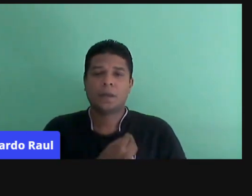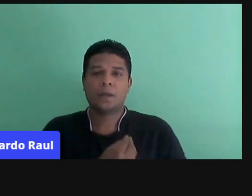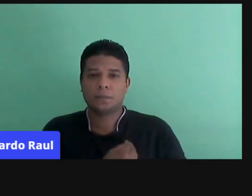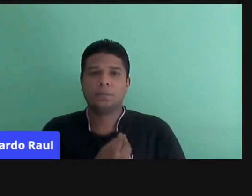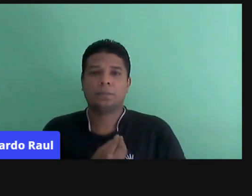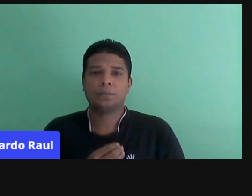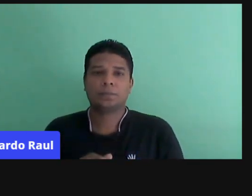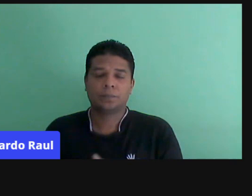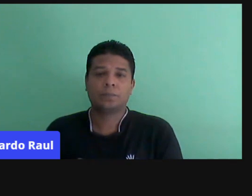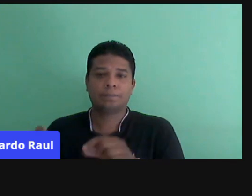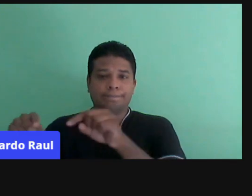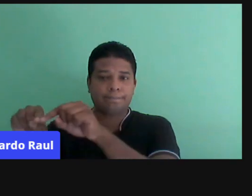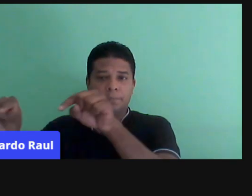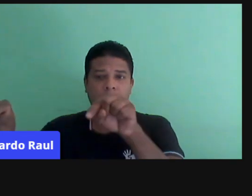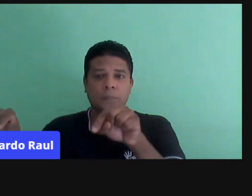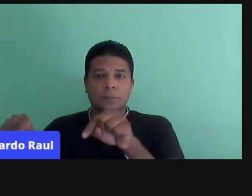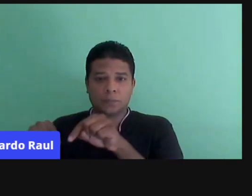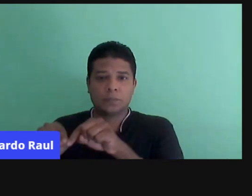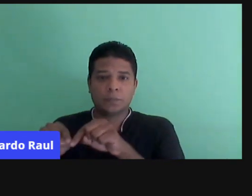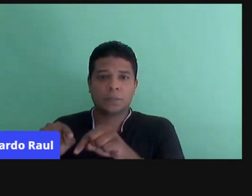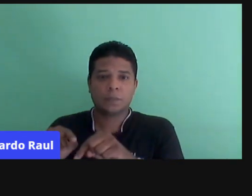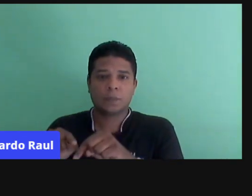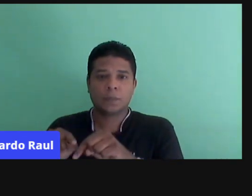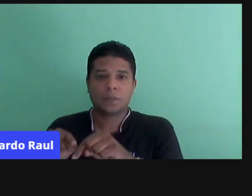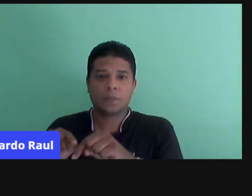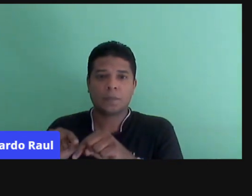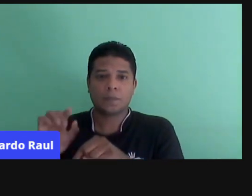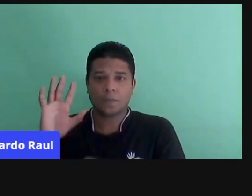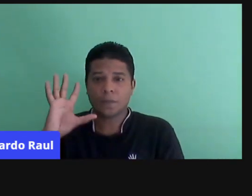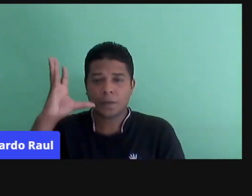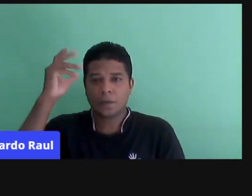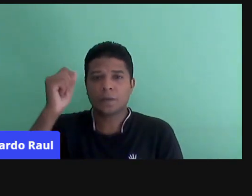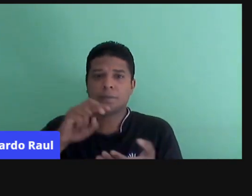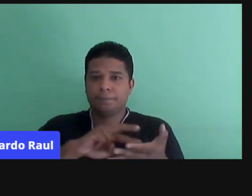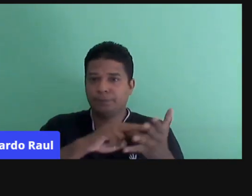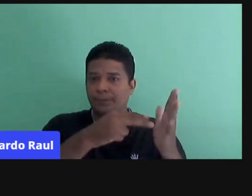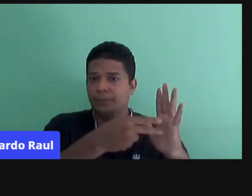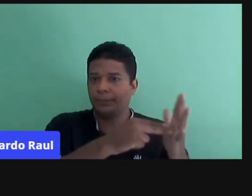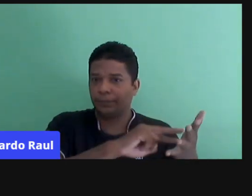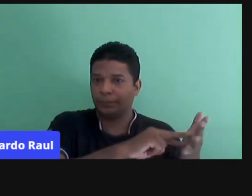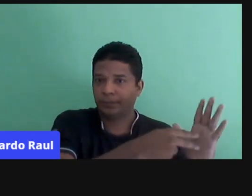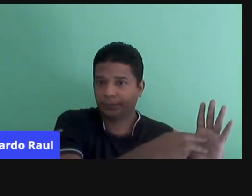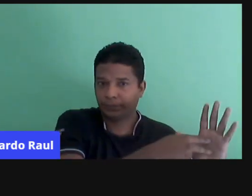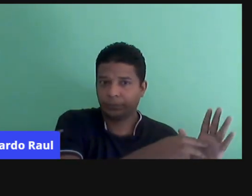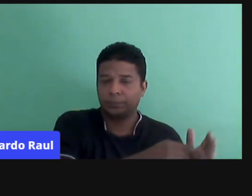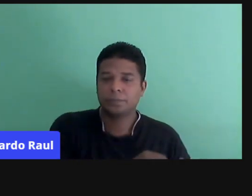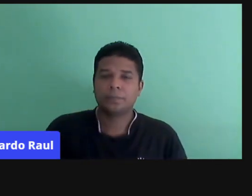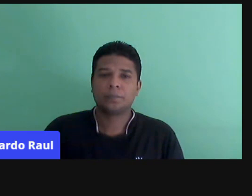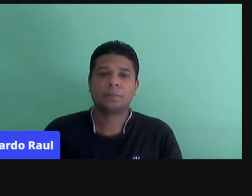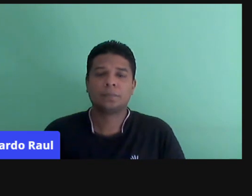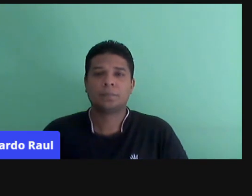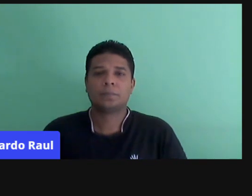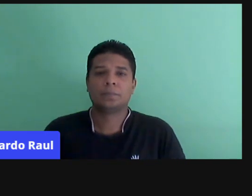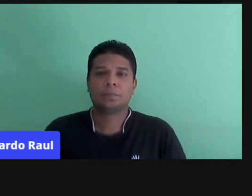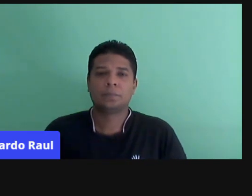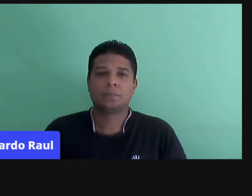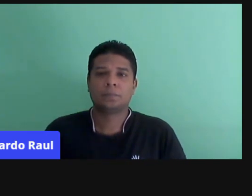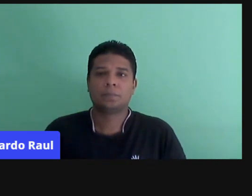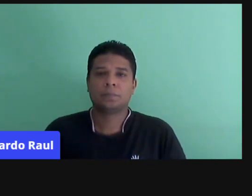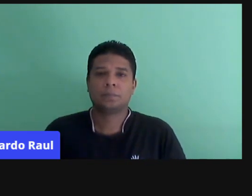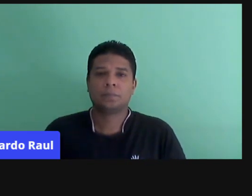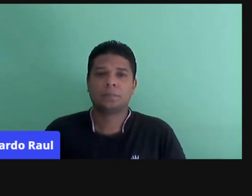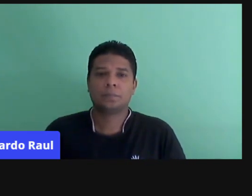para que realmente ocorra uma construção de significados. Então, me pautando nas discussões